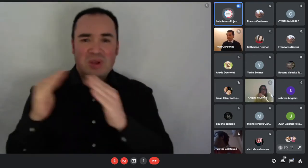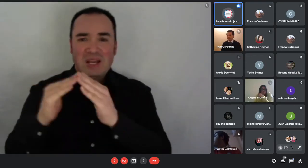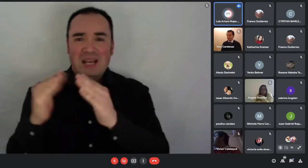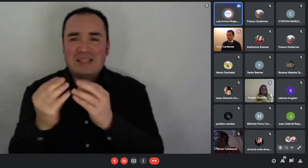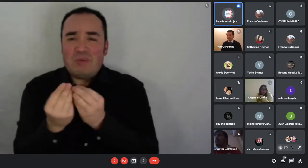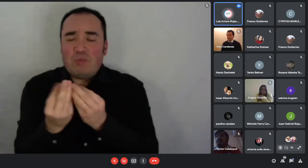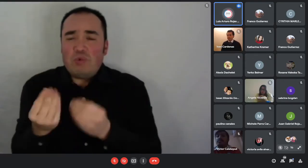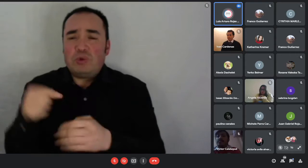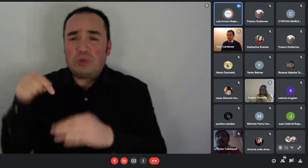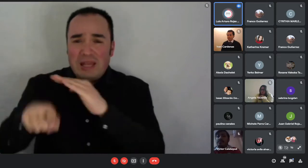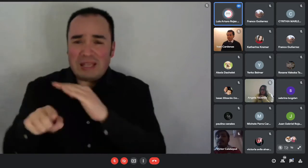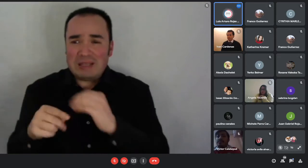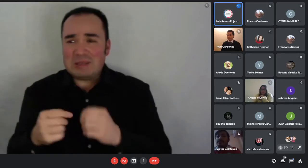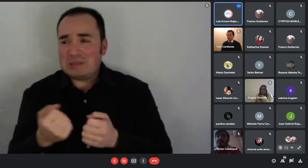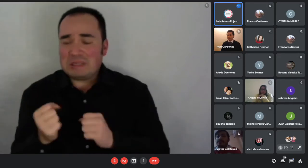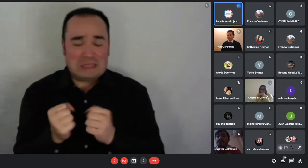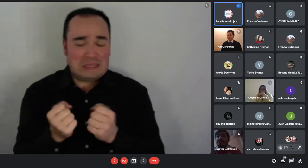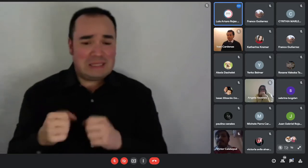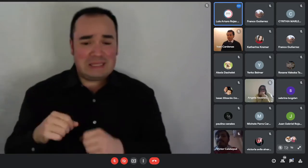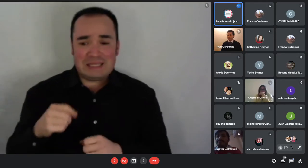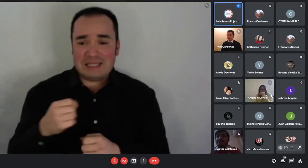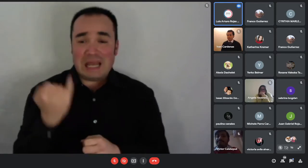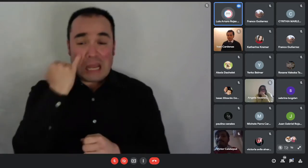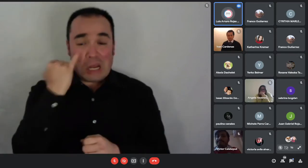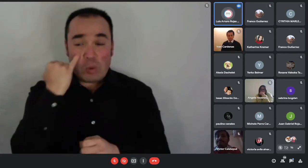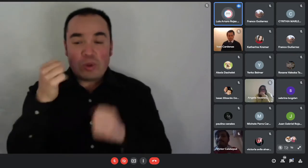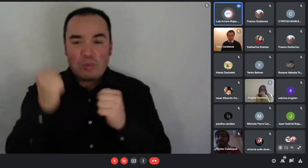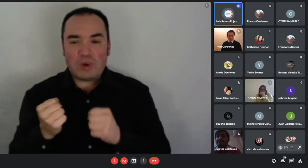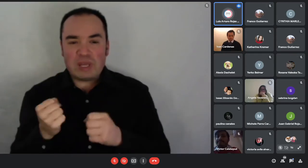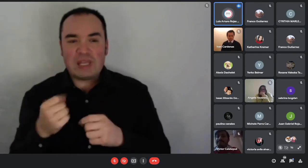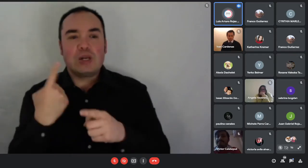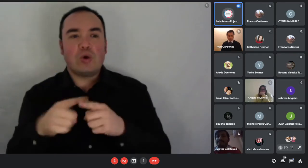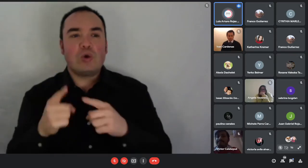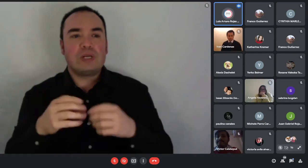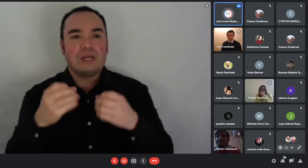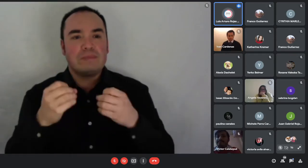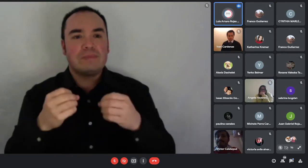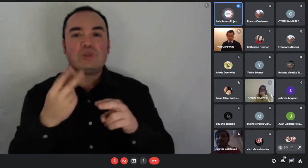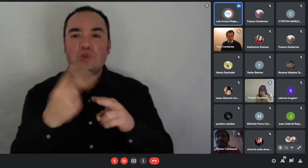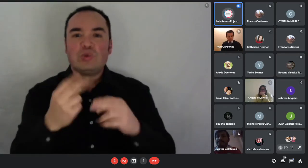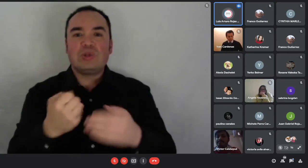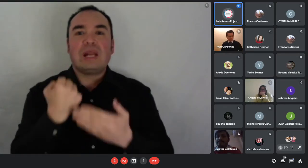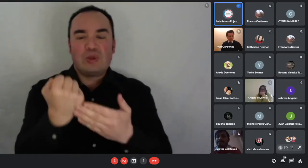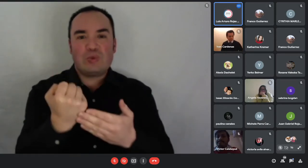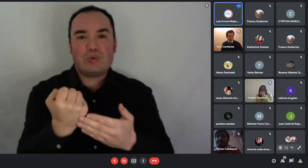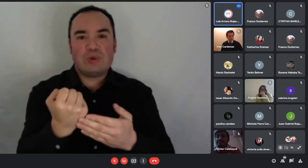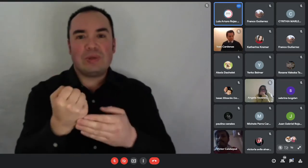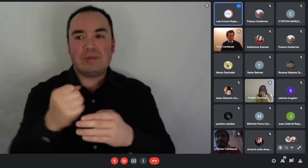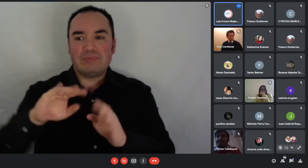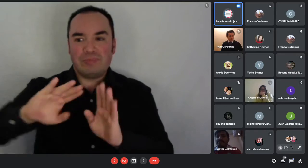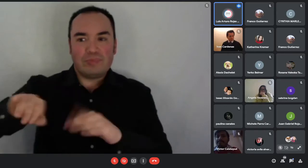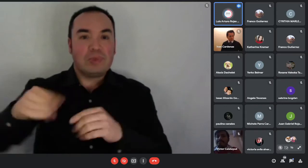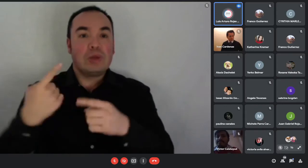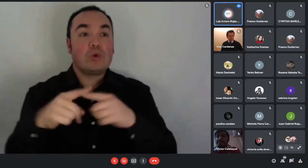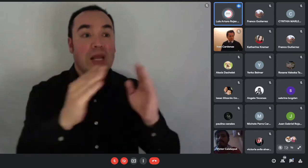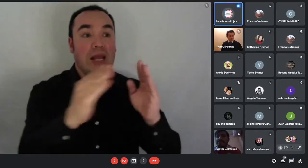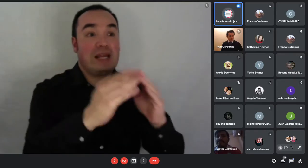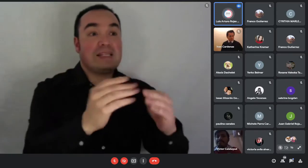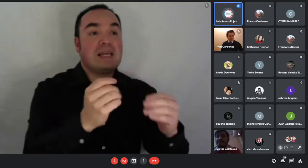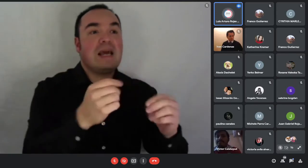Solo a modo de reforzamiento el DS-01 es un programa, ¿verdad? Para aquellas familias